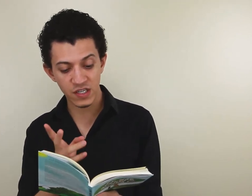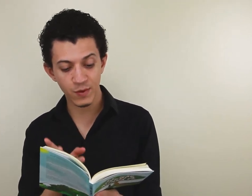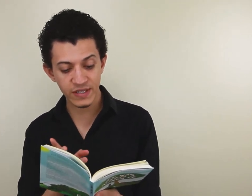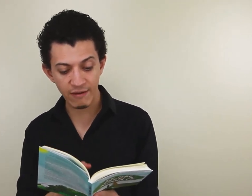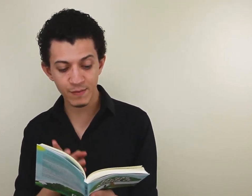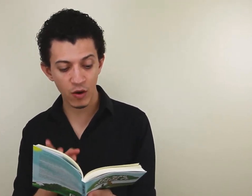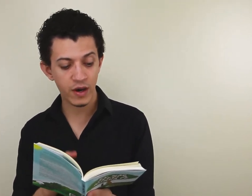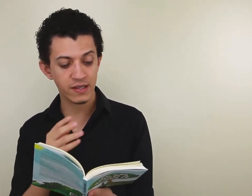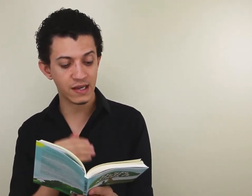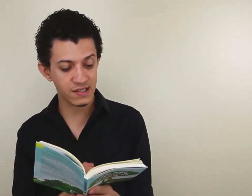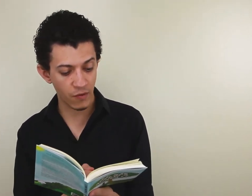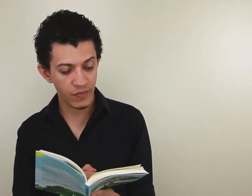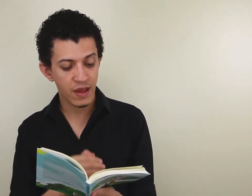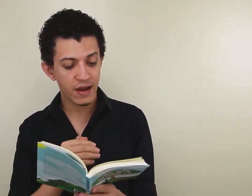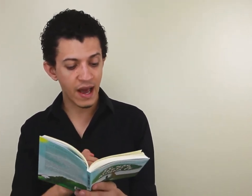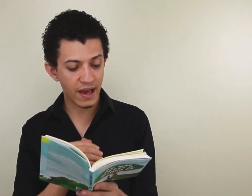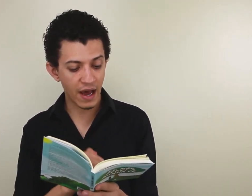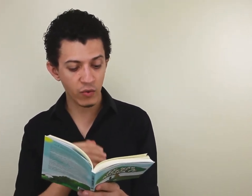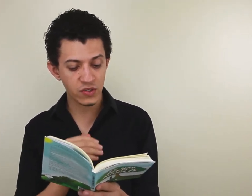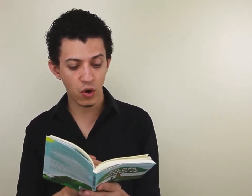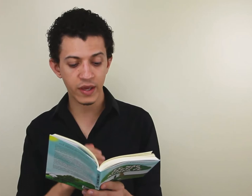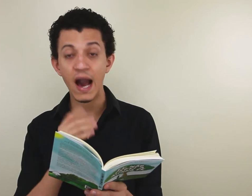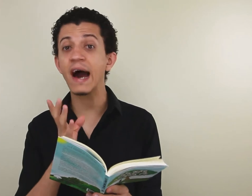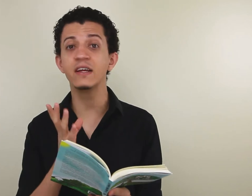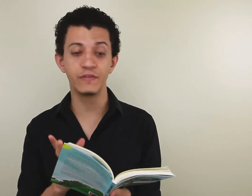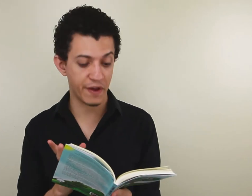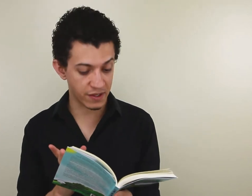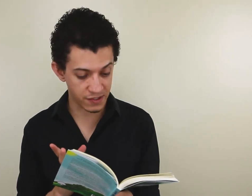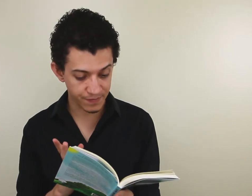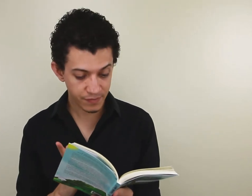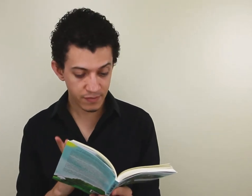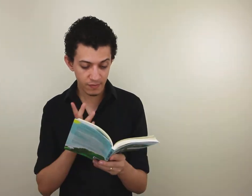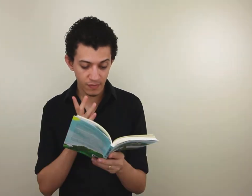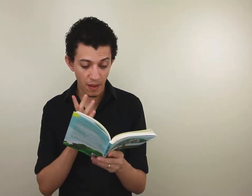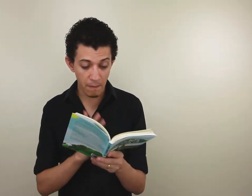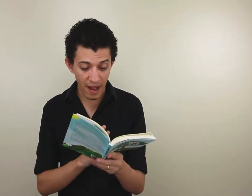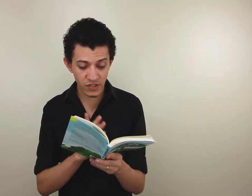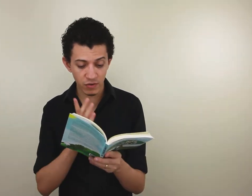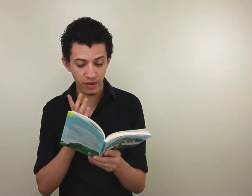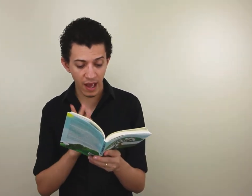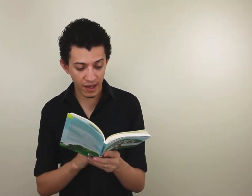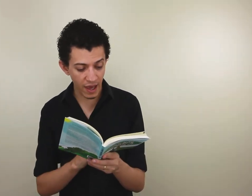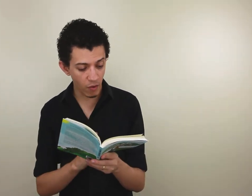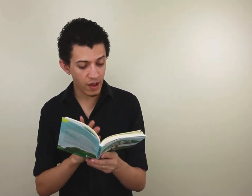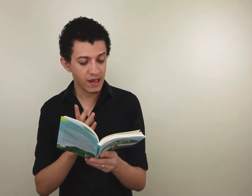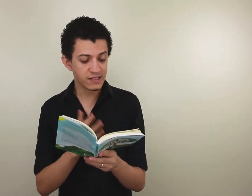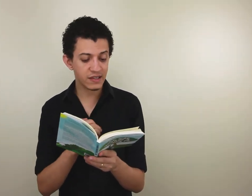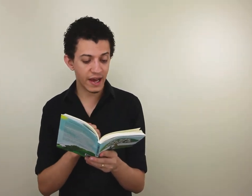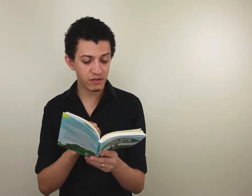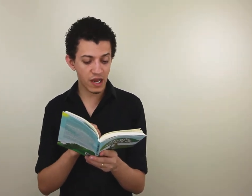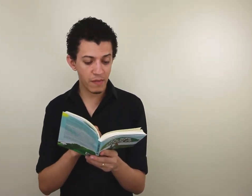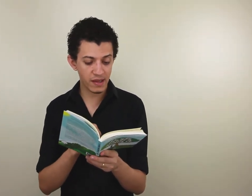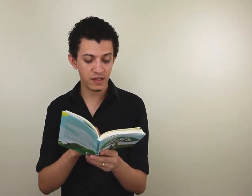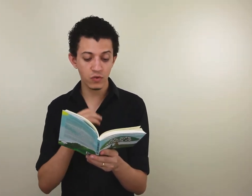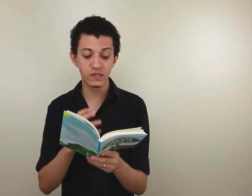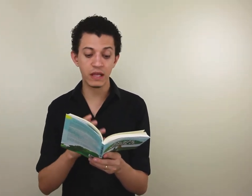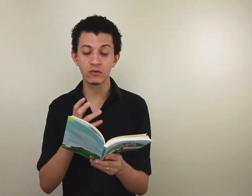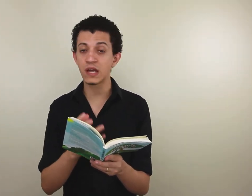responsáveis pela organização carregaram o estoque à área de vendas. Madison e Raquel sentaram-se à mesa no centro do